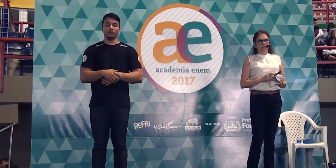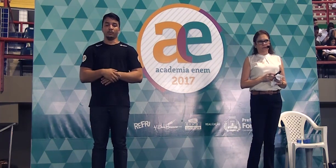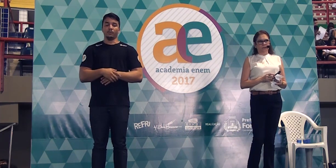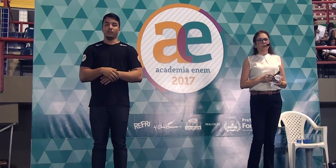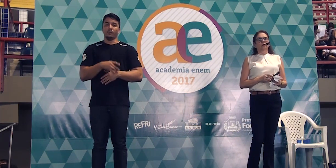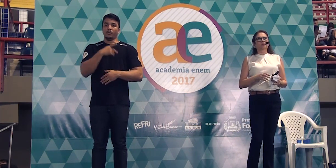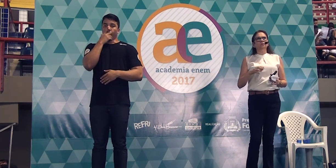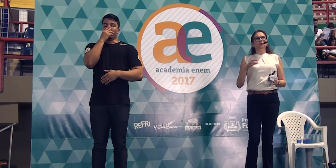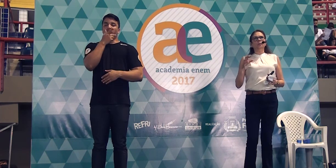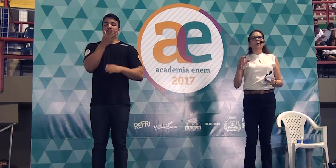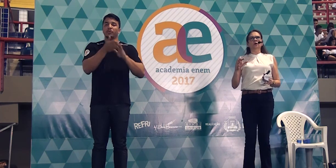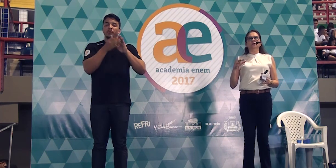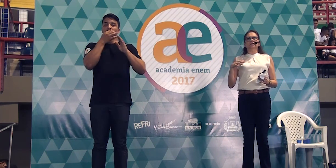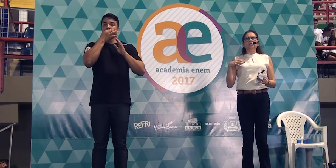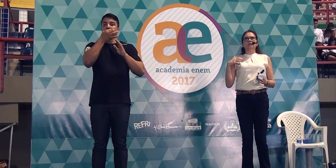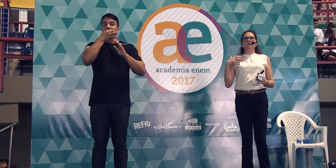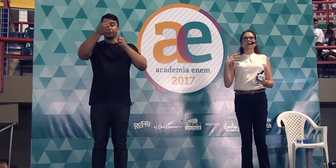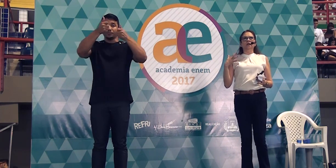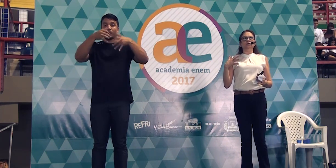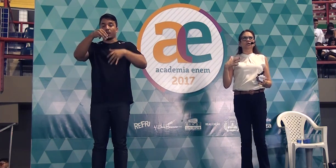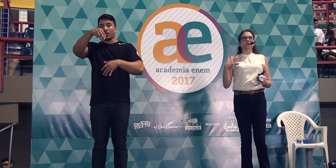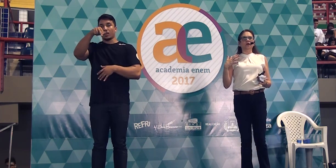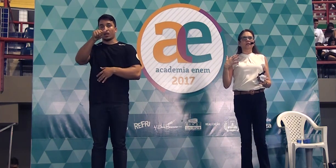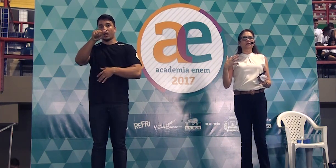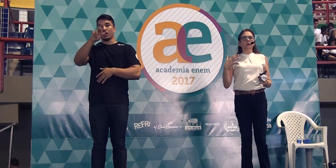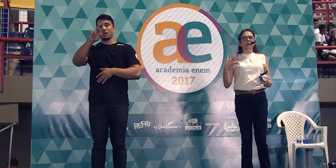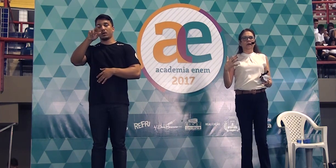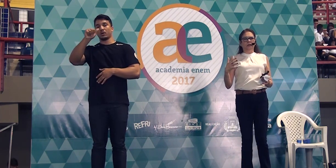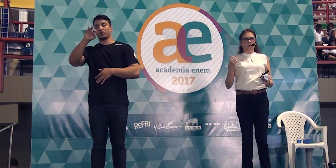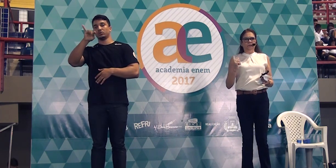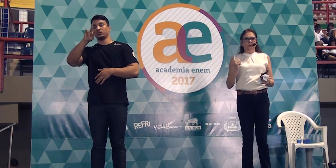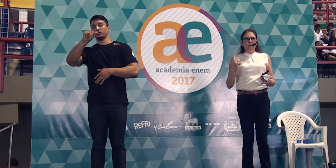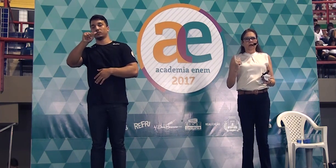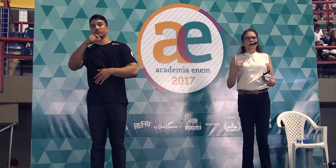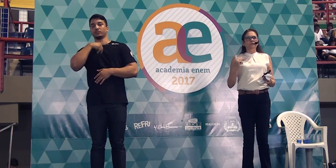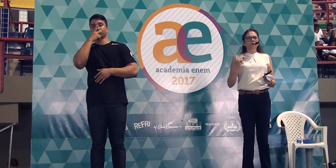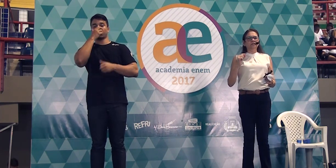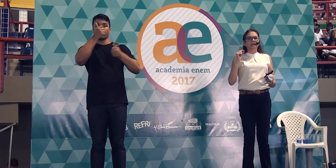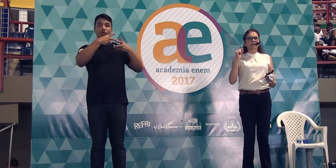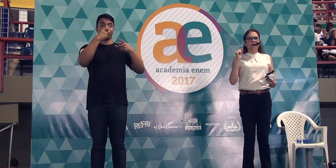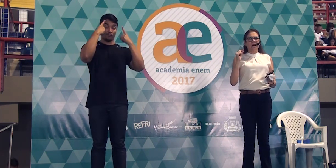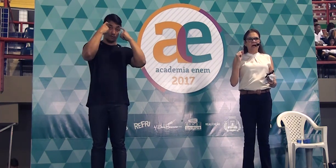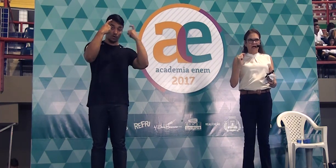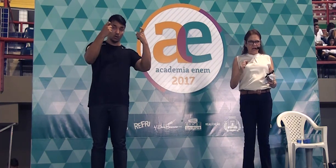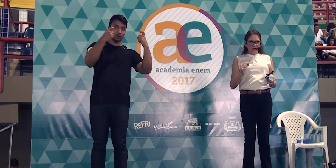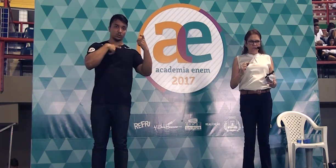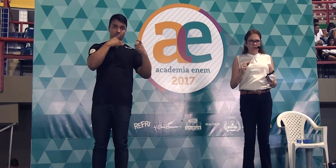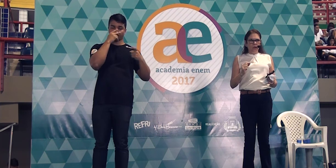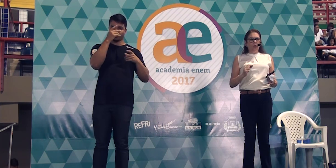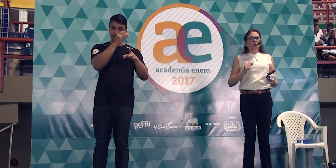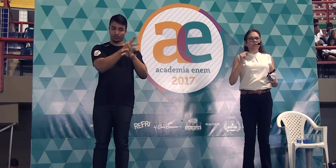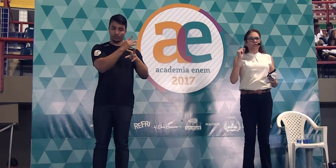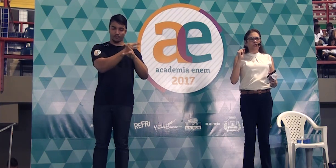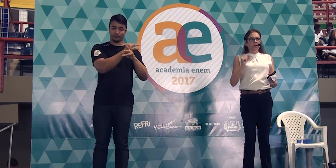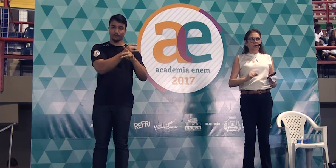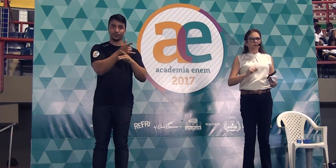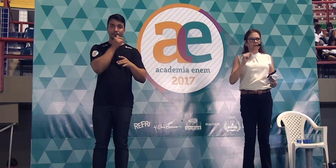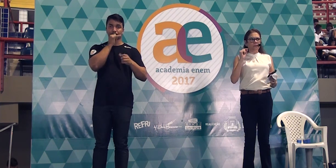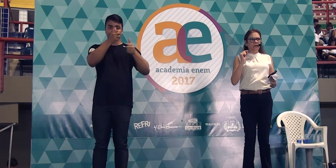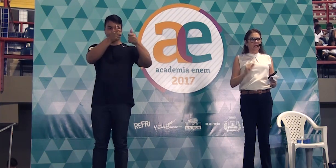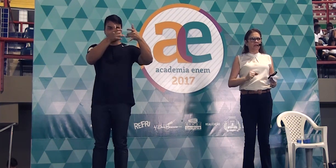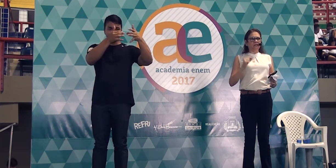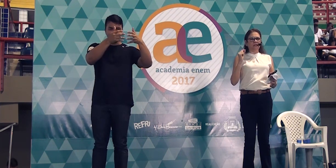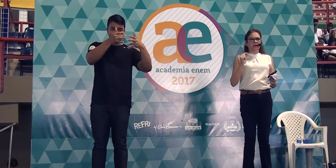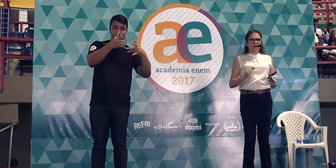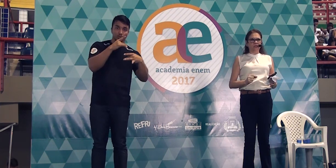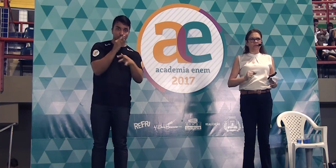narrativa. Vamos supor que você está falando de violência urbana. Aí você narra o cotidiano